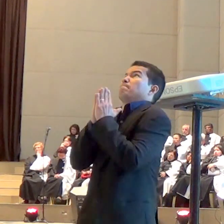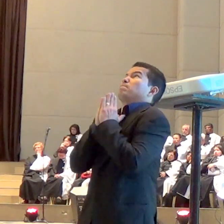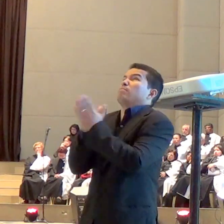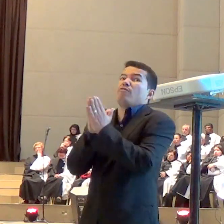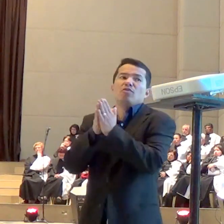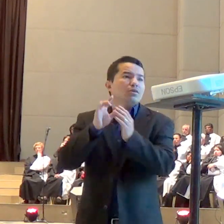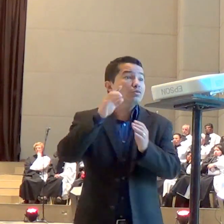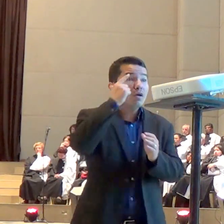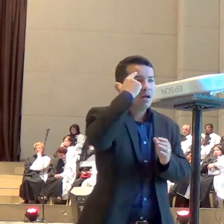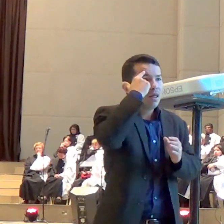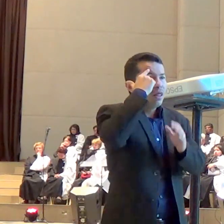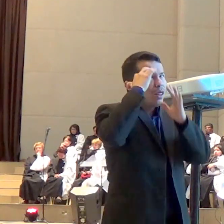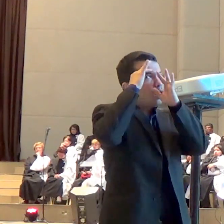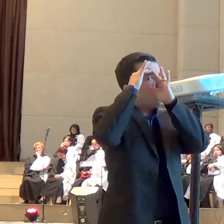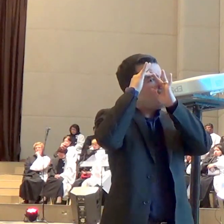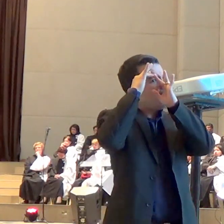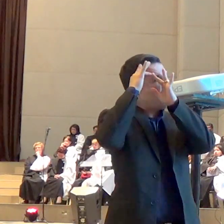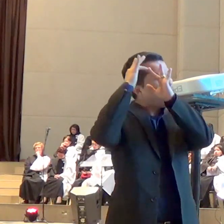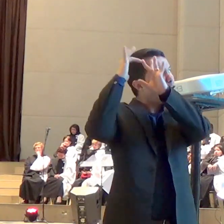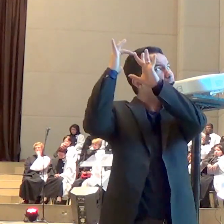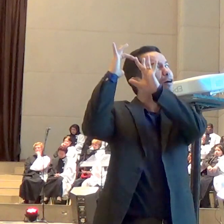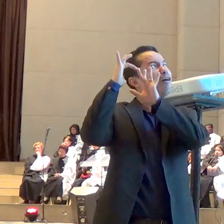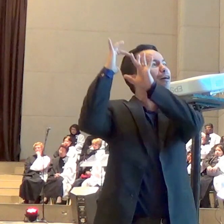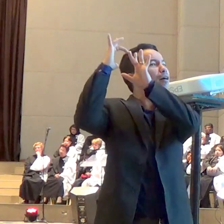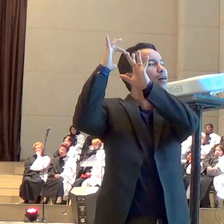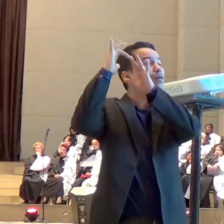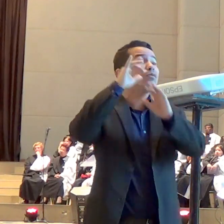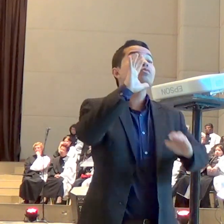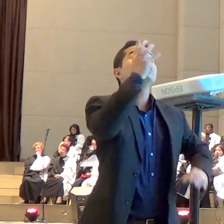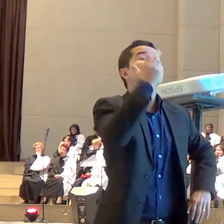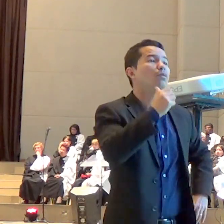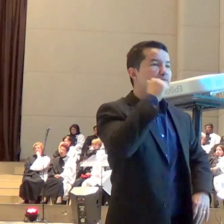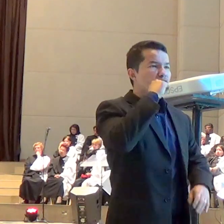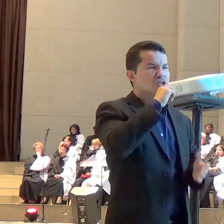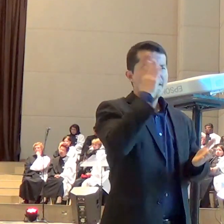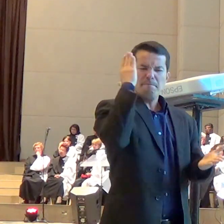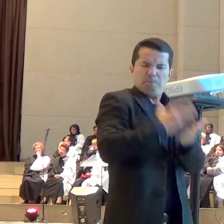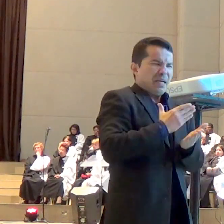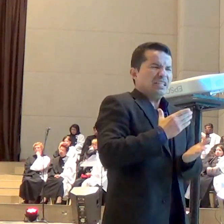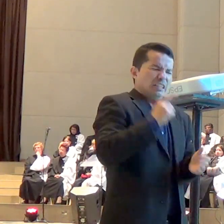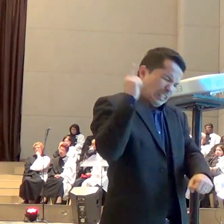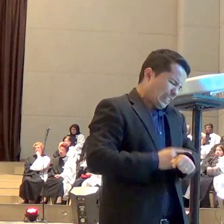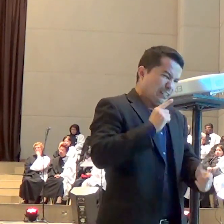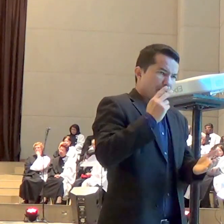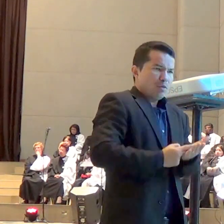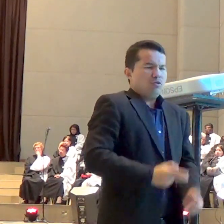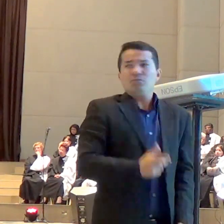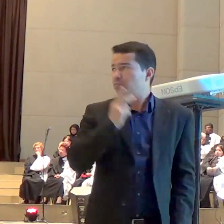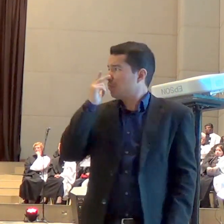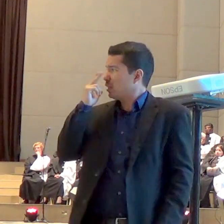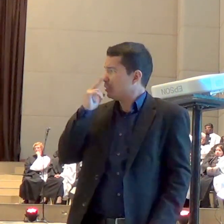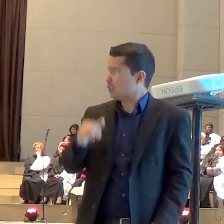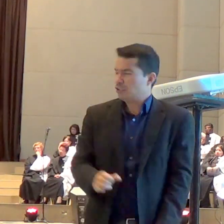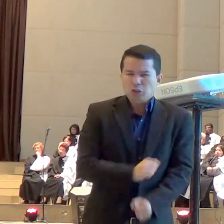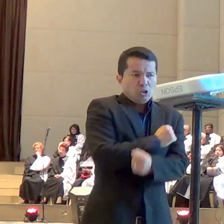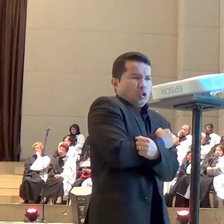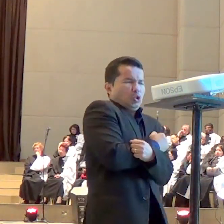foi uma coisa incrível aquela mulher ficou caída no chão com os braços presos assim e ela fazia assim